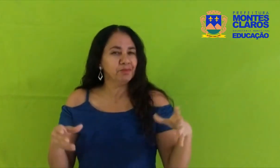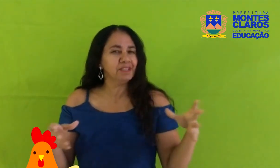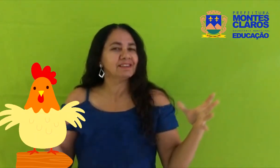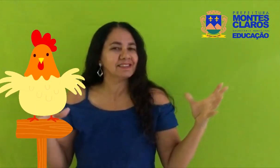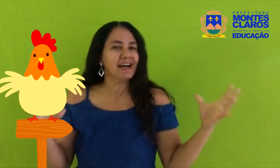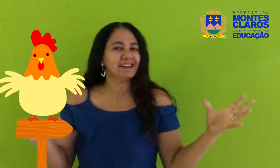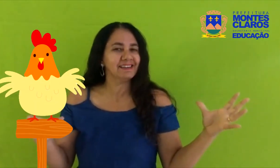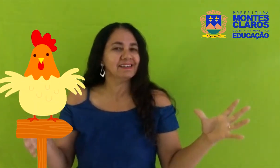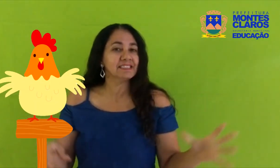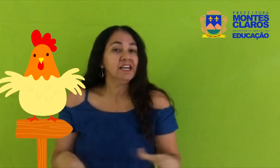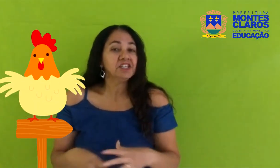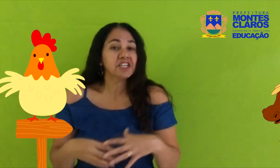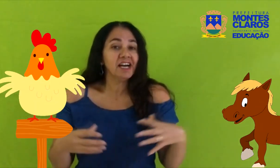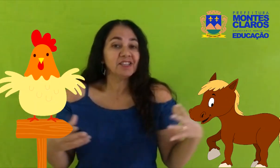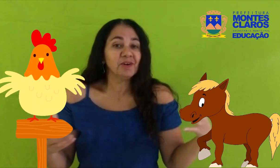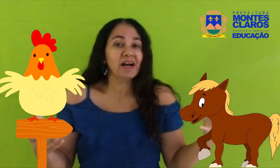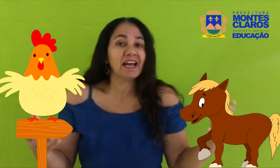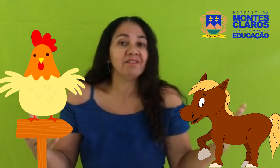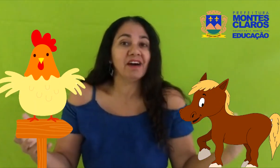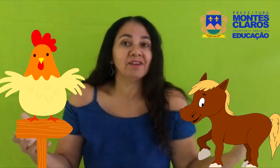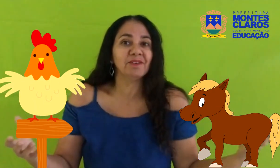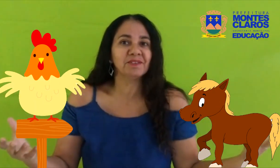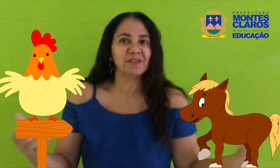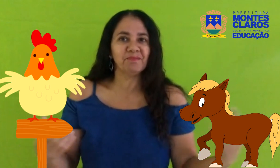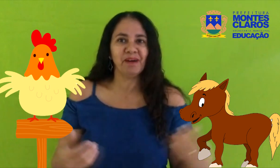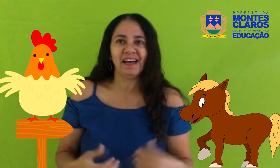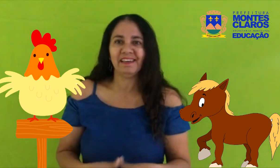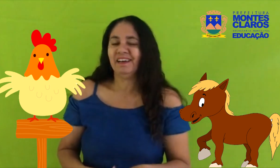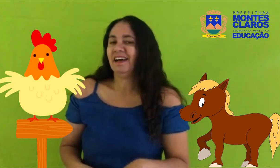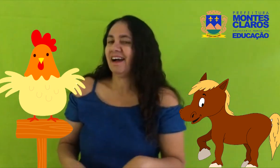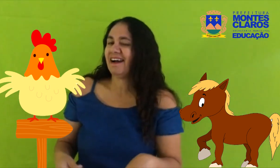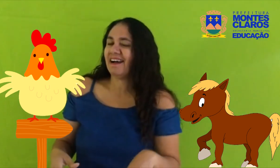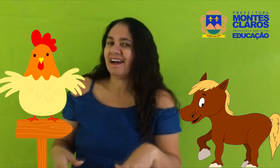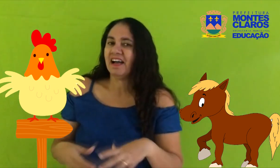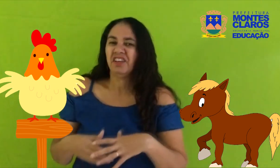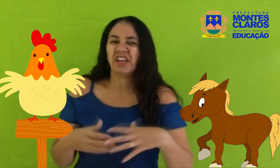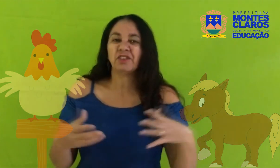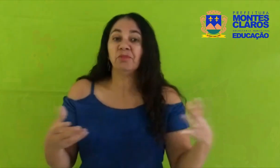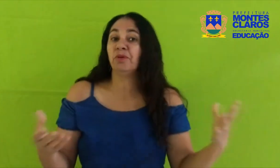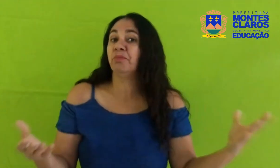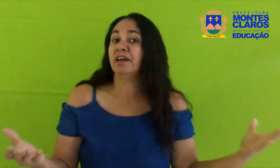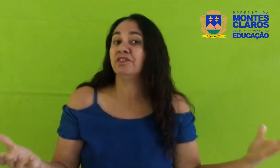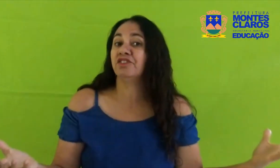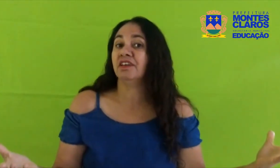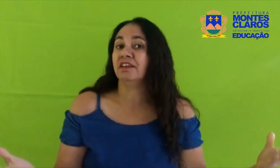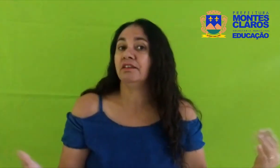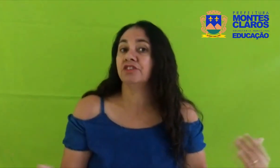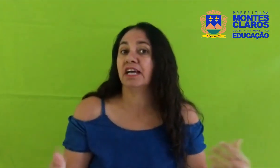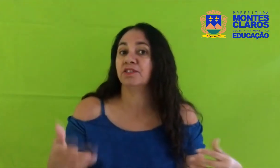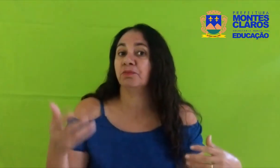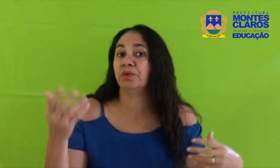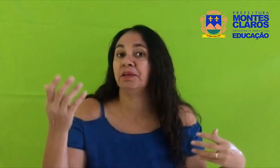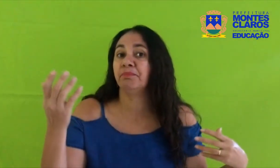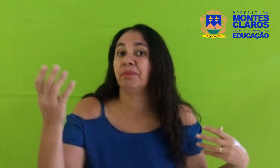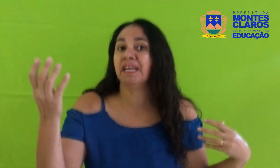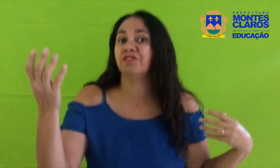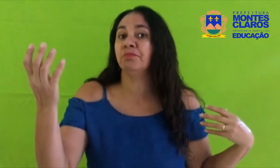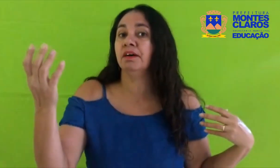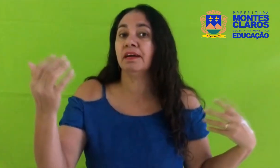muitas galinhas Já andou a cavalo com seu pai Ha, já tomou banho de rio Já subiu em pé de manga